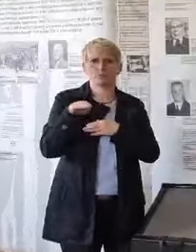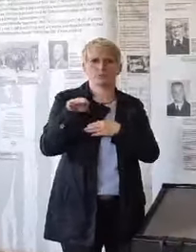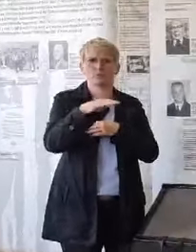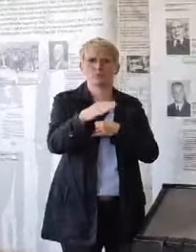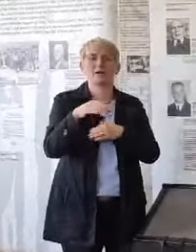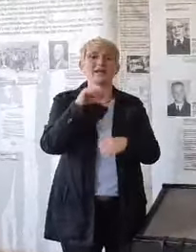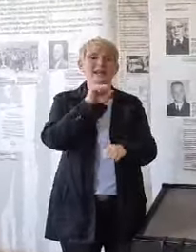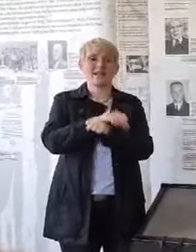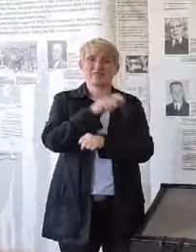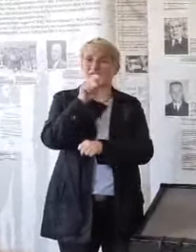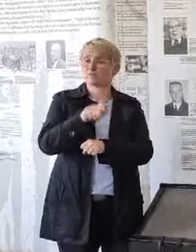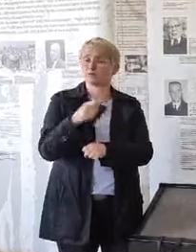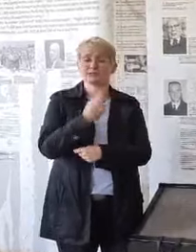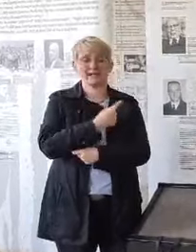mussten immer zu Fuß gehen.